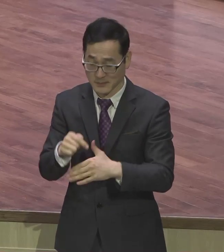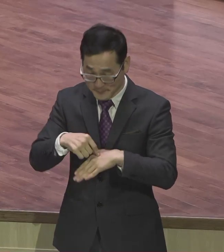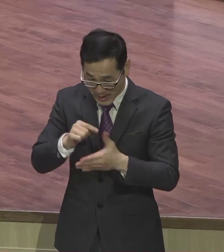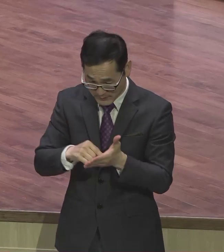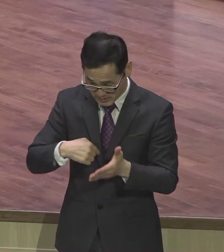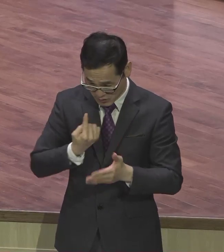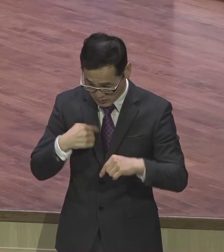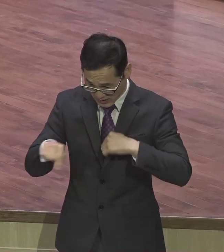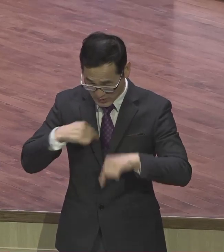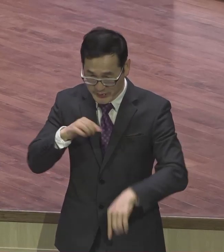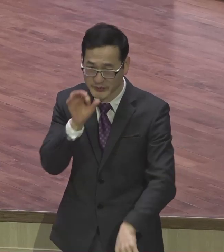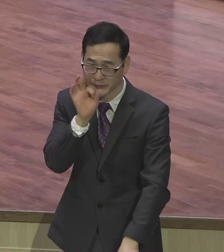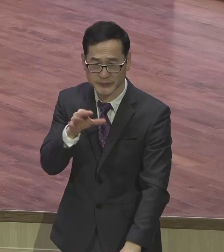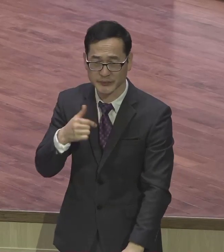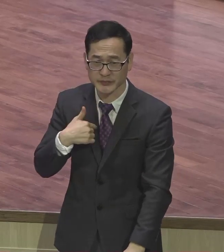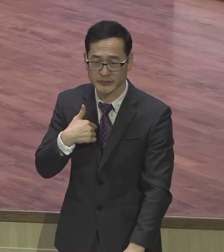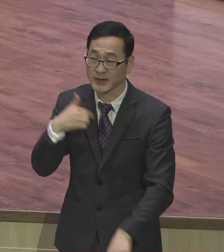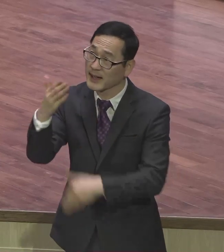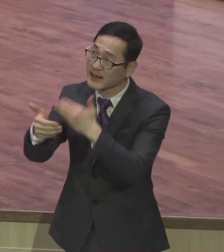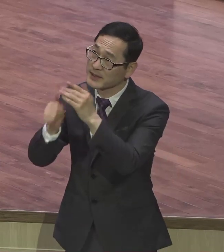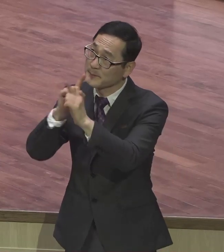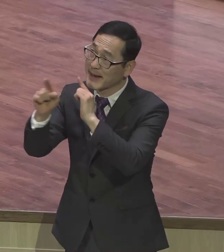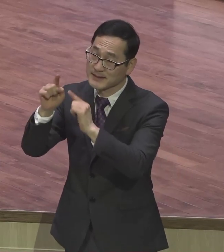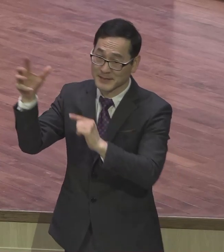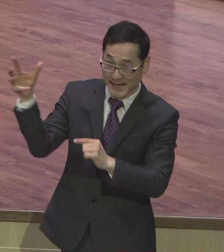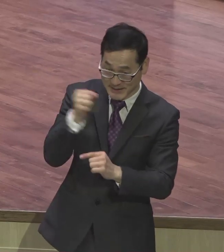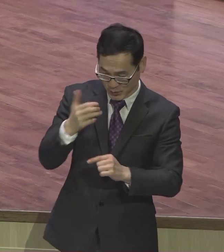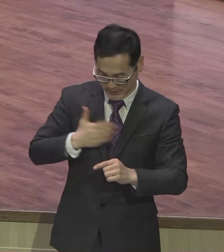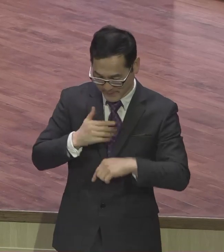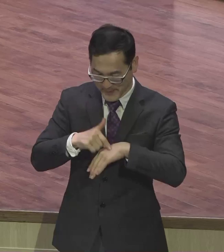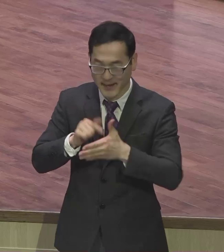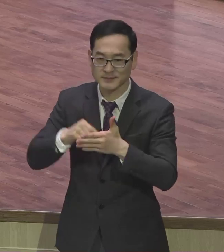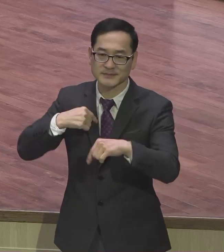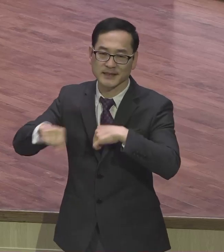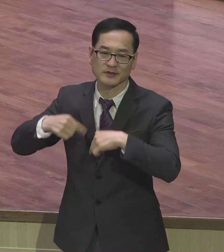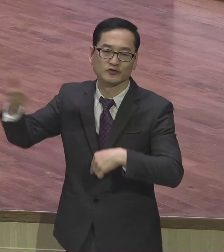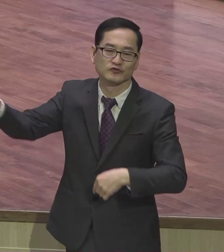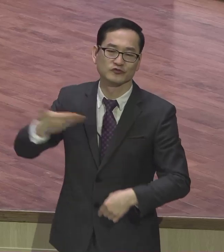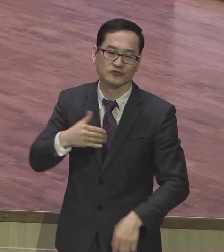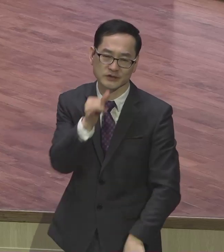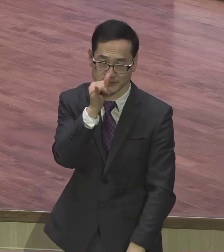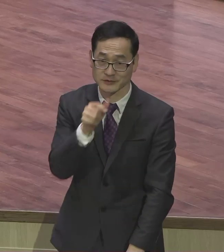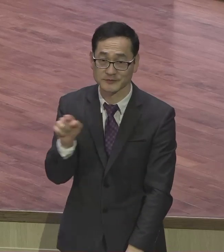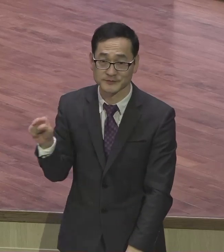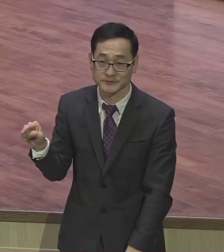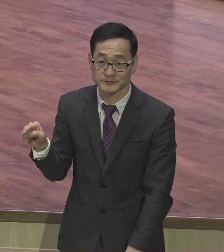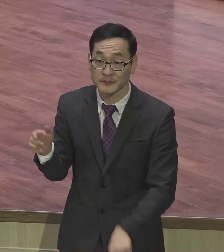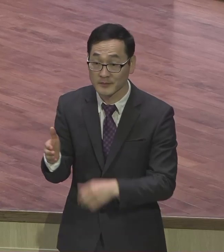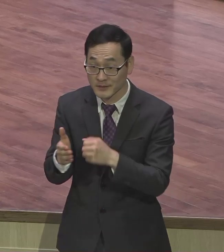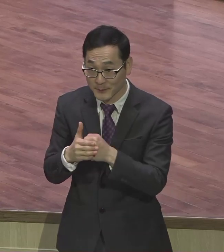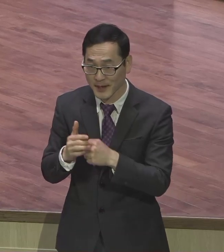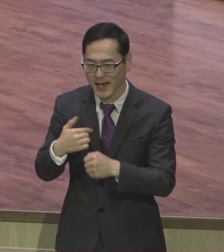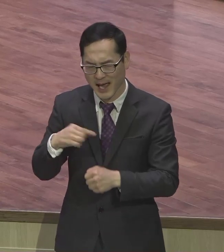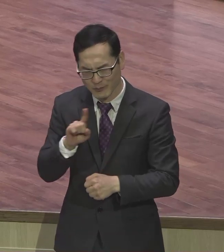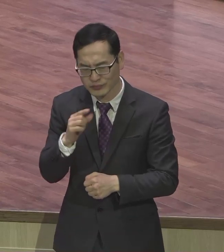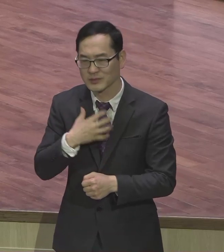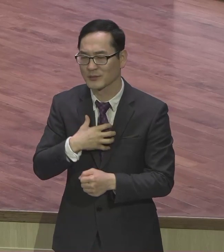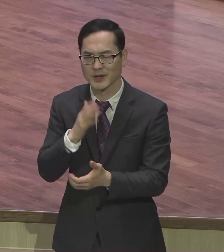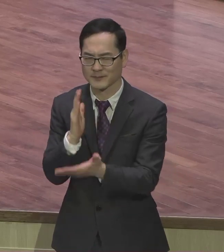수 없어요 하나의 말씀만이 여러분을 조정할 수 있다 아무것도 염려하지 말고 그래서 예수 있는 사람이 자꾸